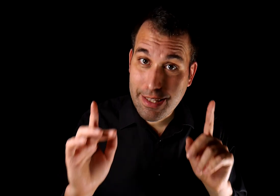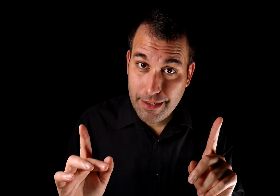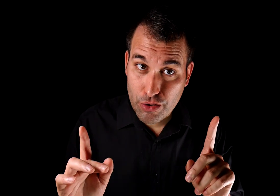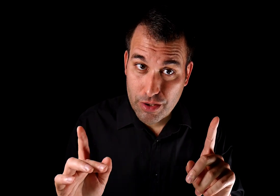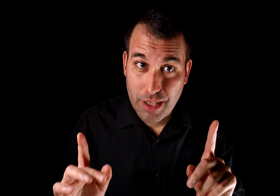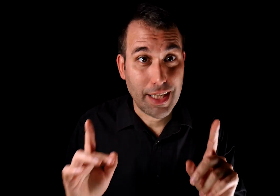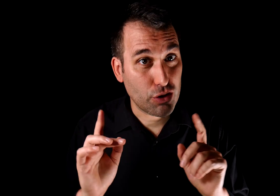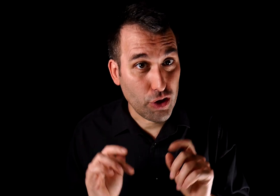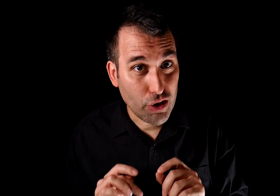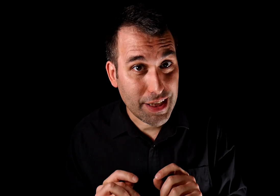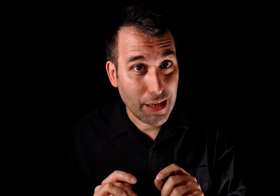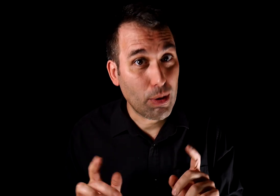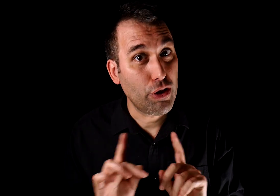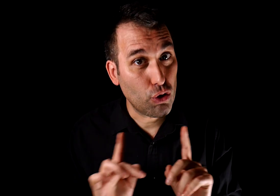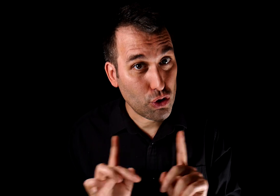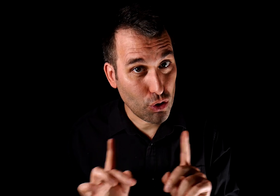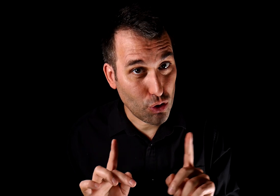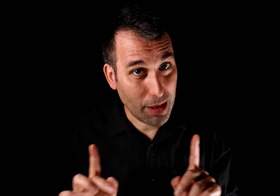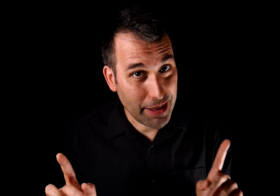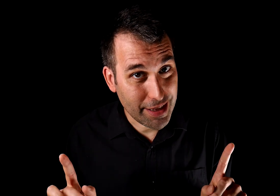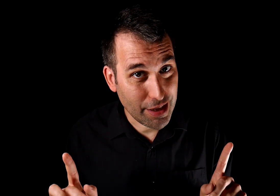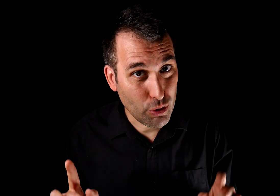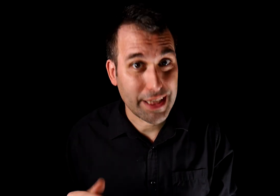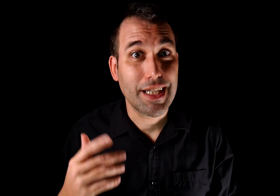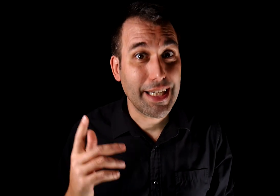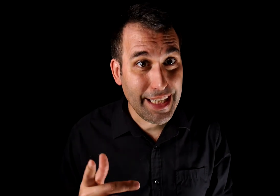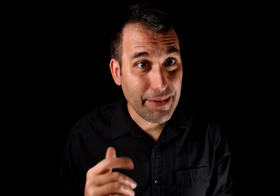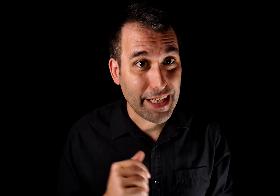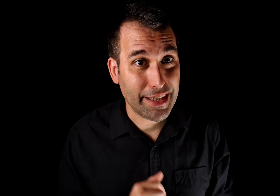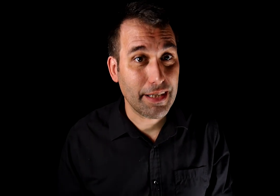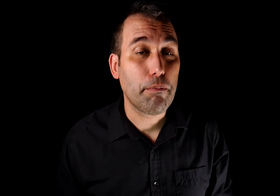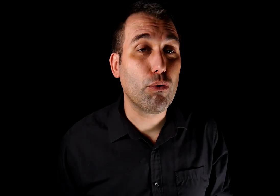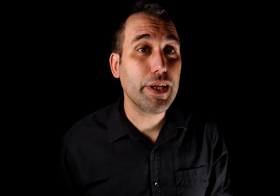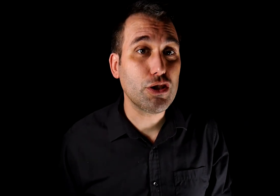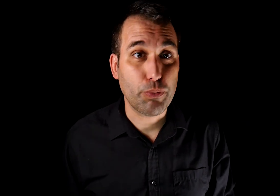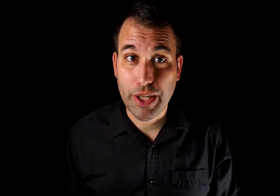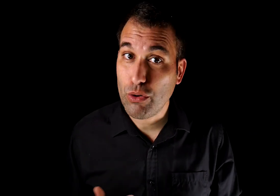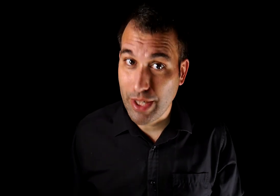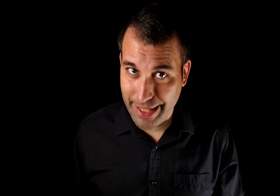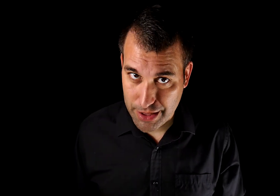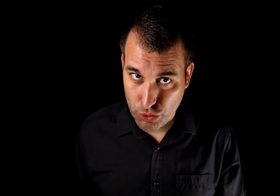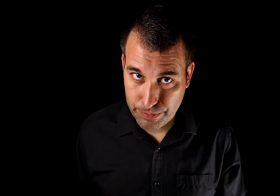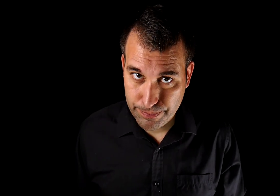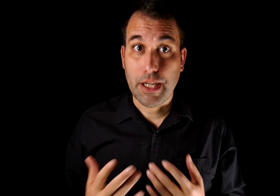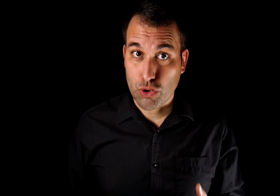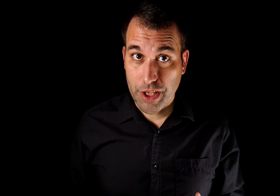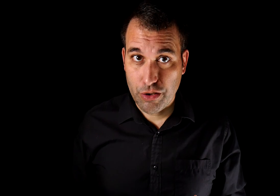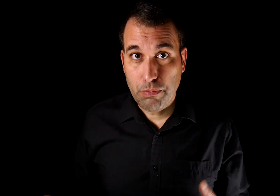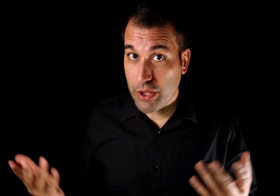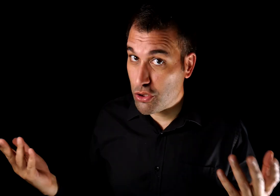atención, las condiciones del agua no son totalmente seguras. Ir a bañarte puede suponer un riesgo. Acto seguido, puedes